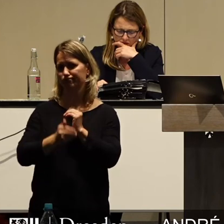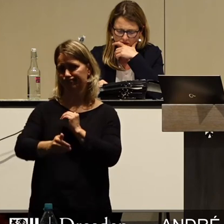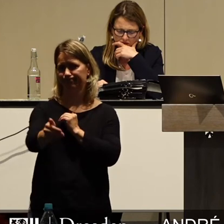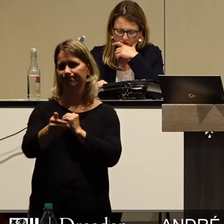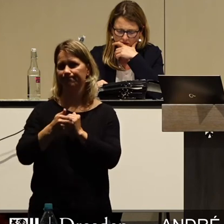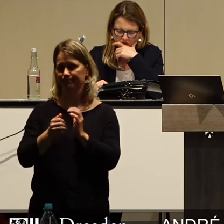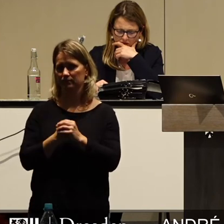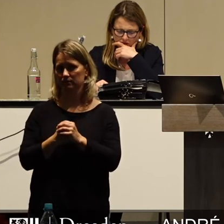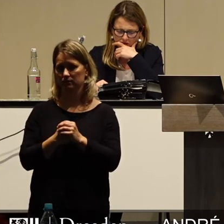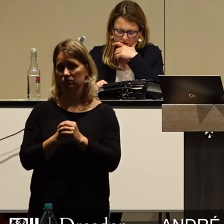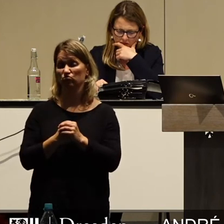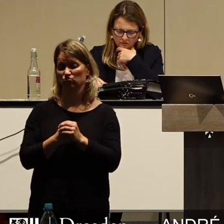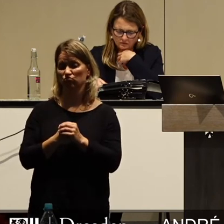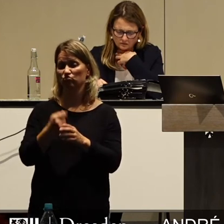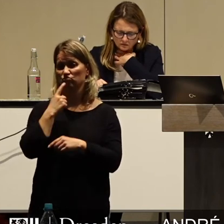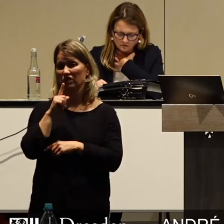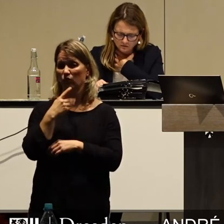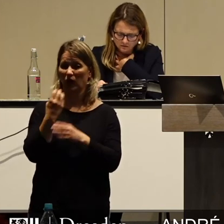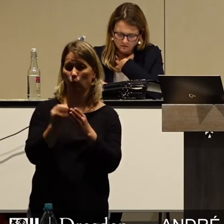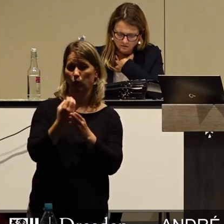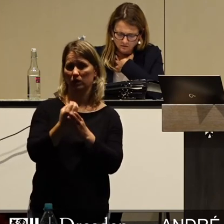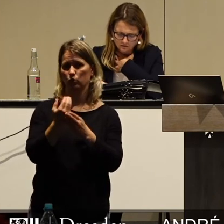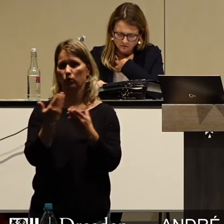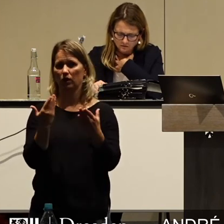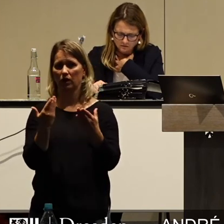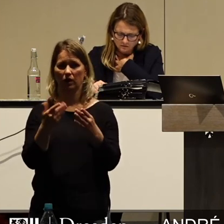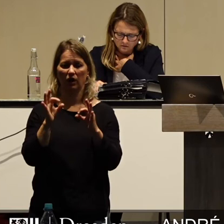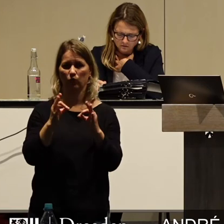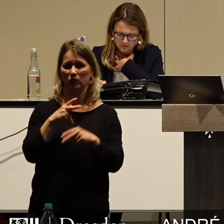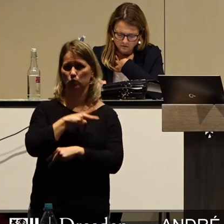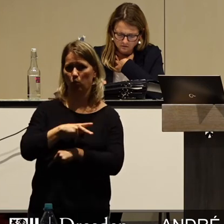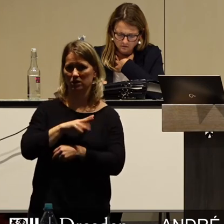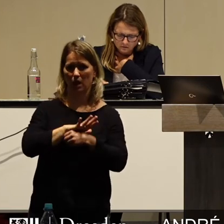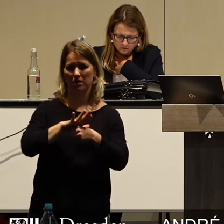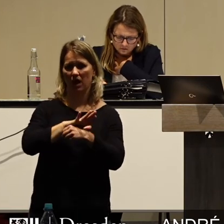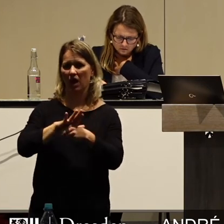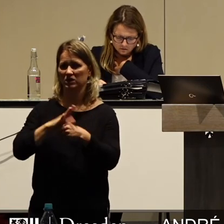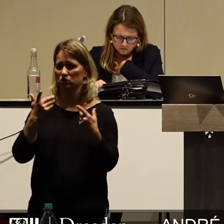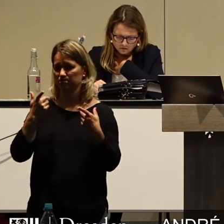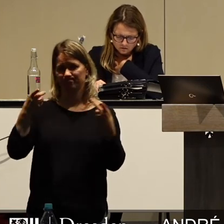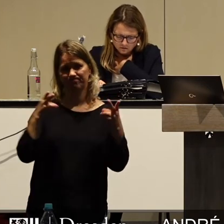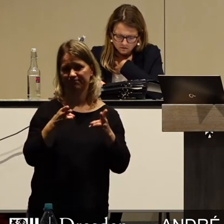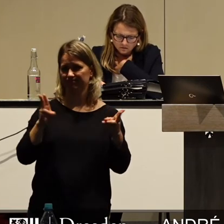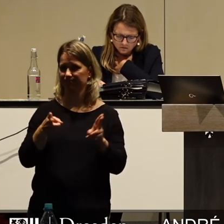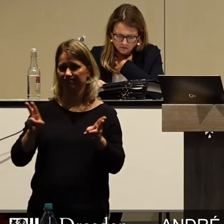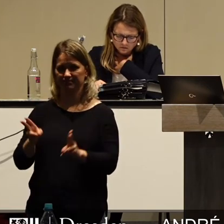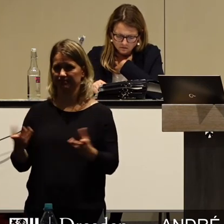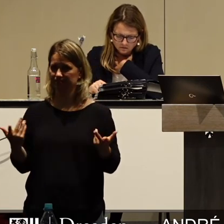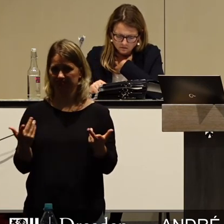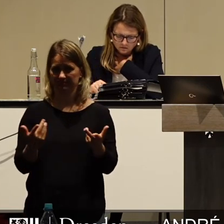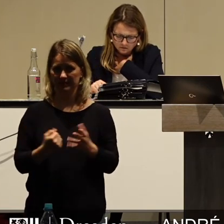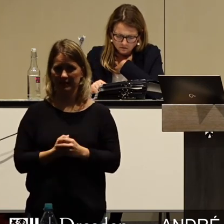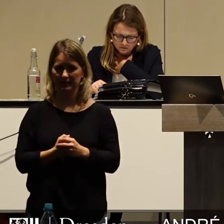erhebliche Einschnitte im kulturellen und sozialen Bereich. Nicht wenig von dem,